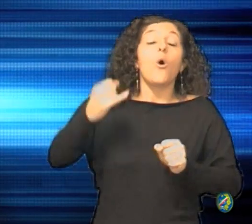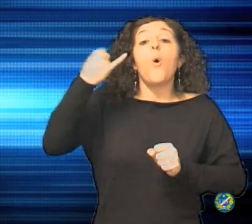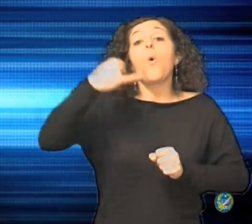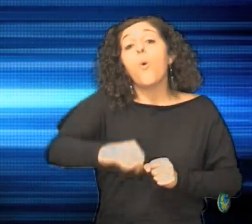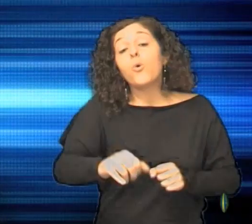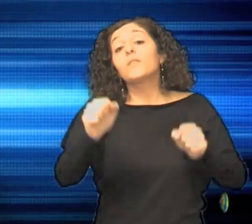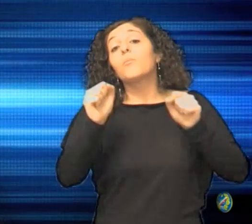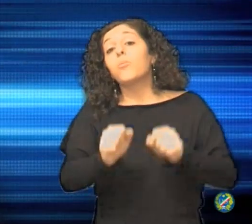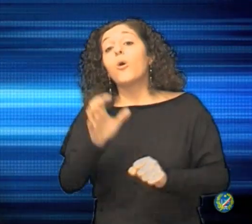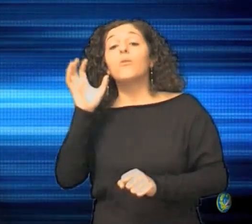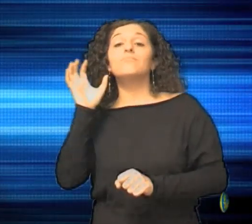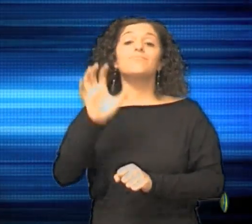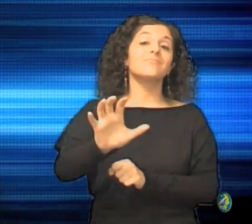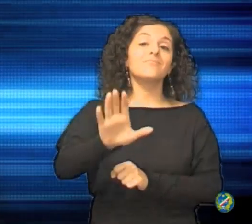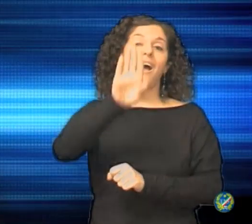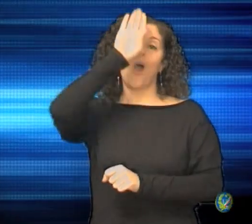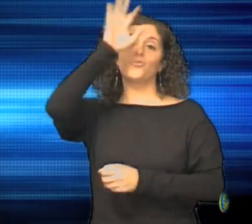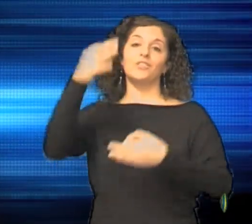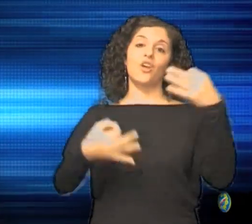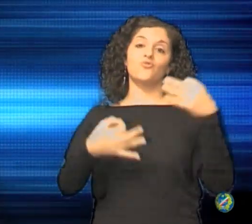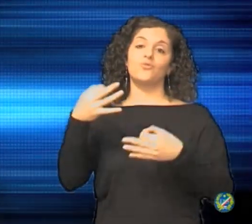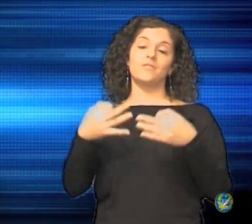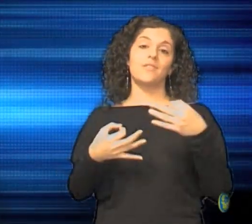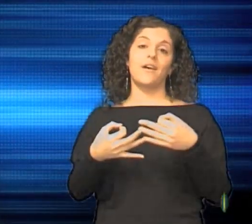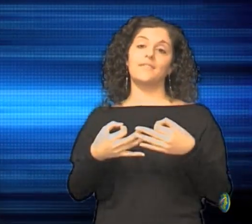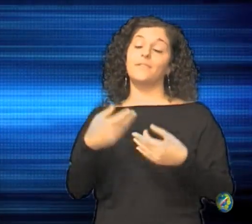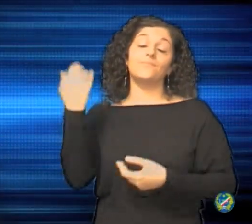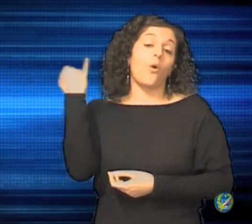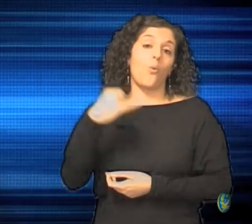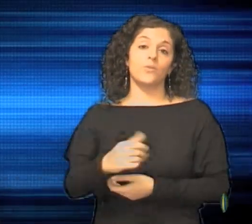potrà fare è ricorrere all'autorità giudiziaria.